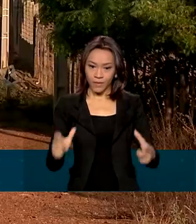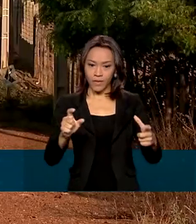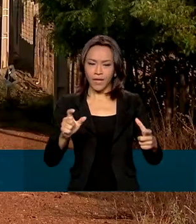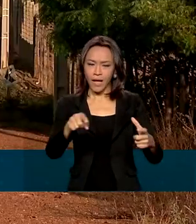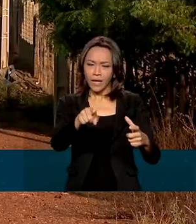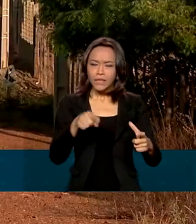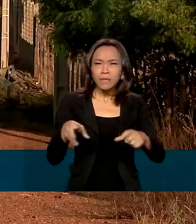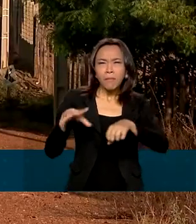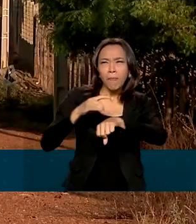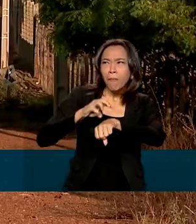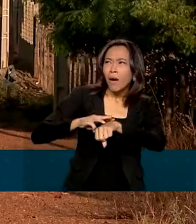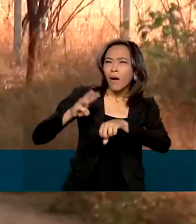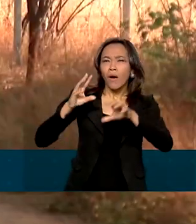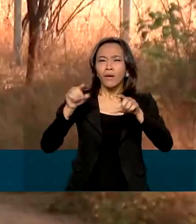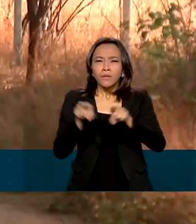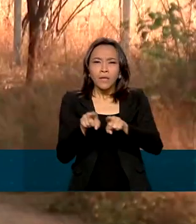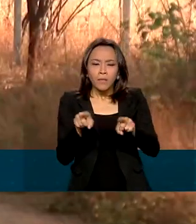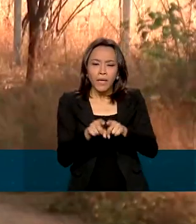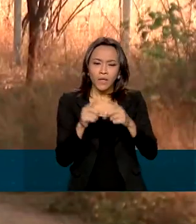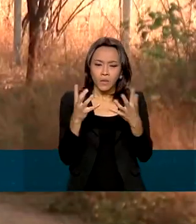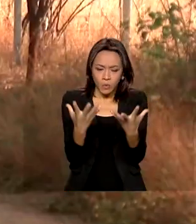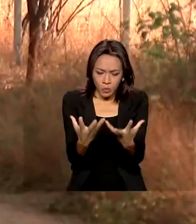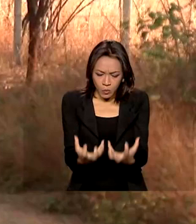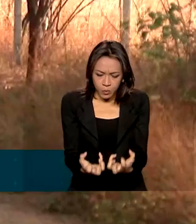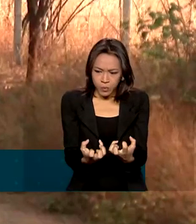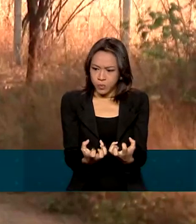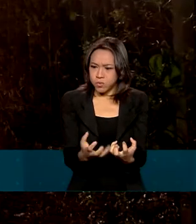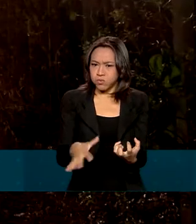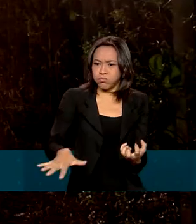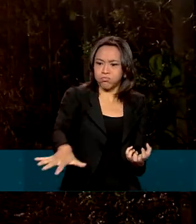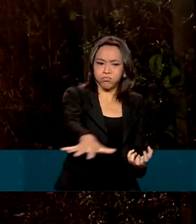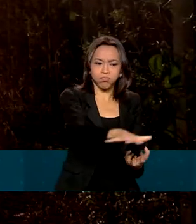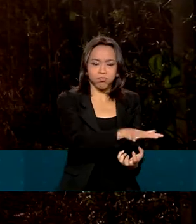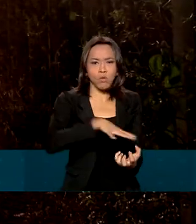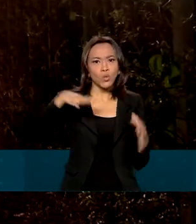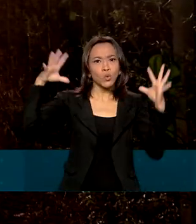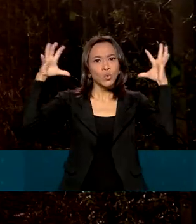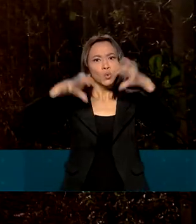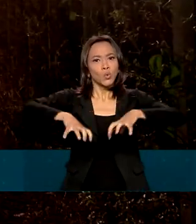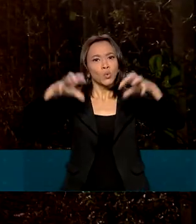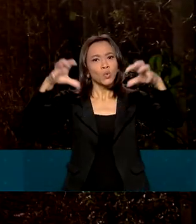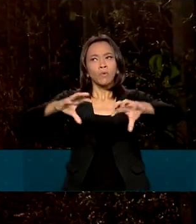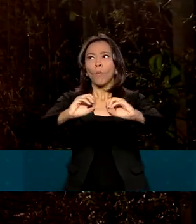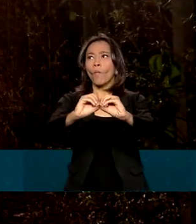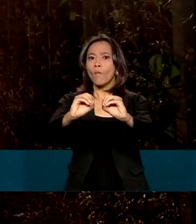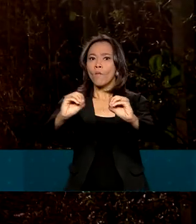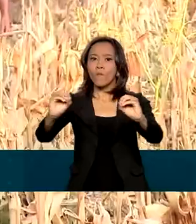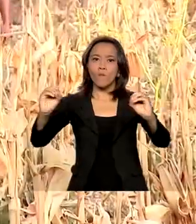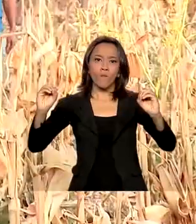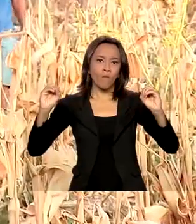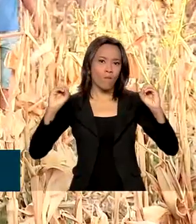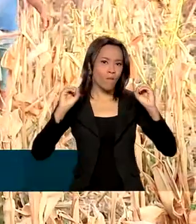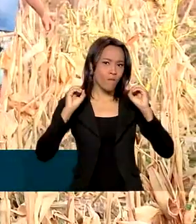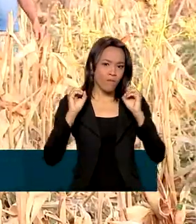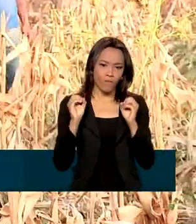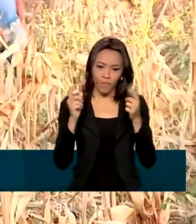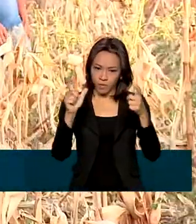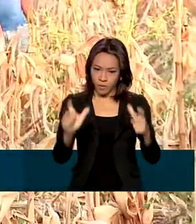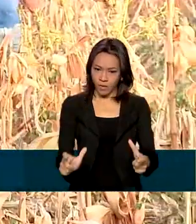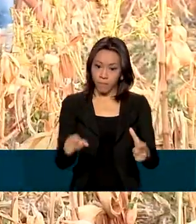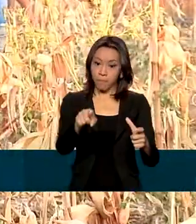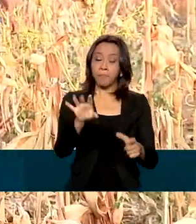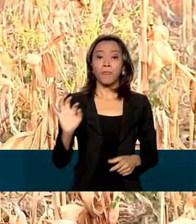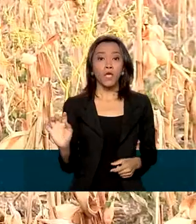marrom e o chão de terra abatida denunciam que há muito tempo a chuva não dá o ar da graça por ali. Em uma das